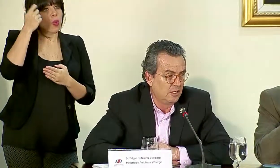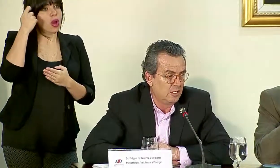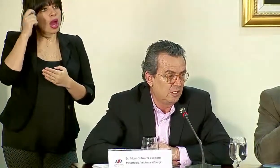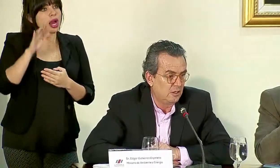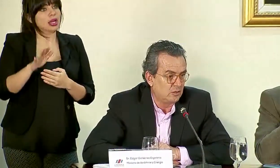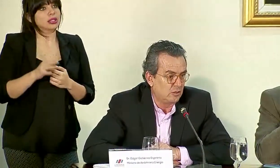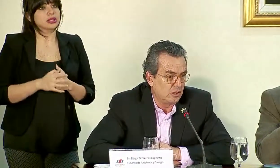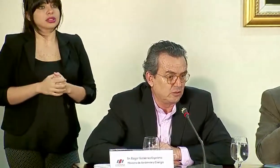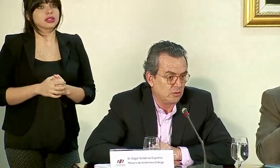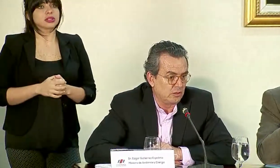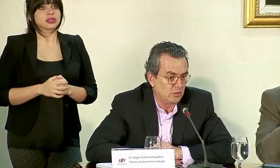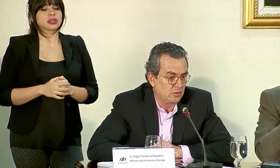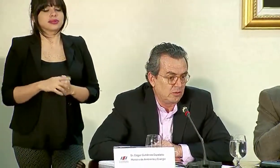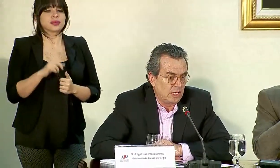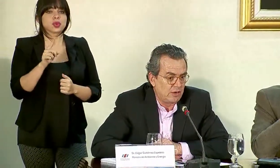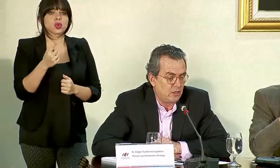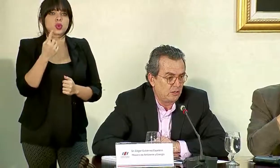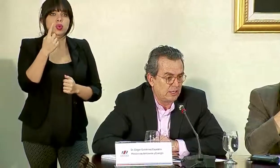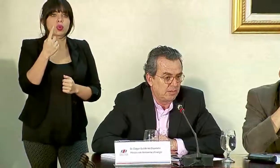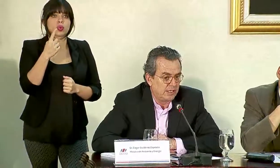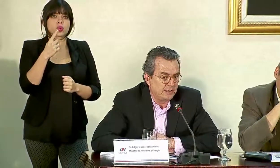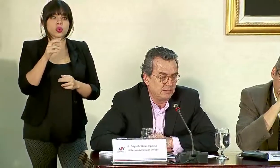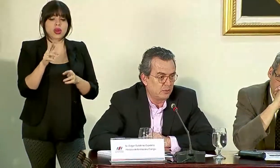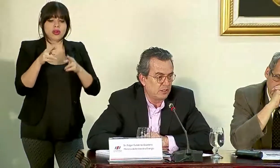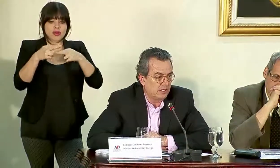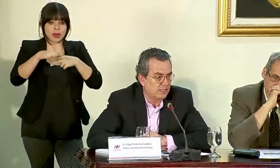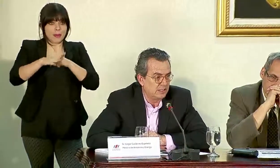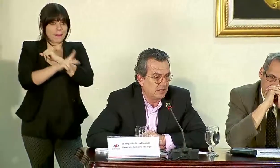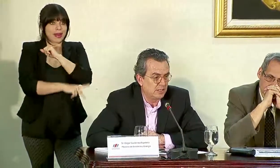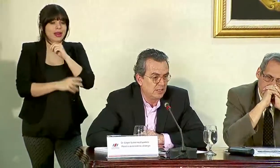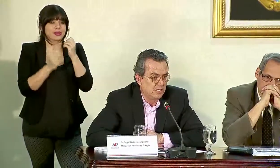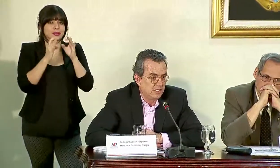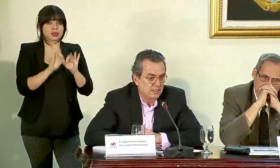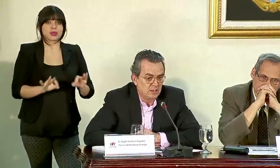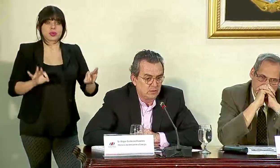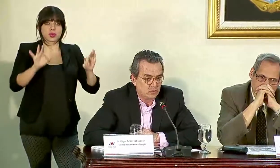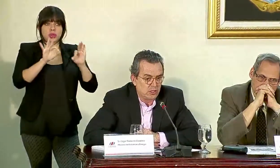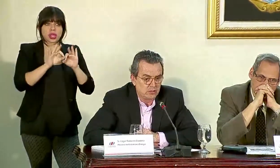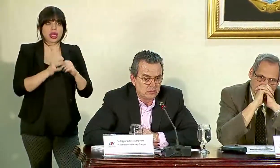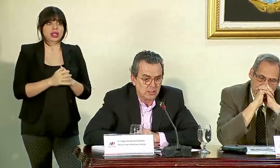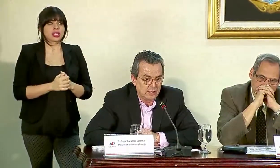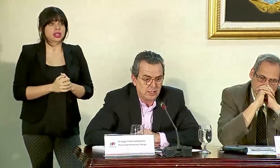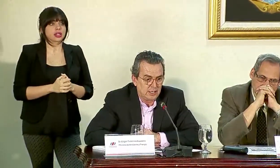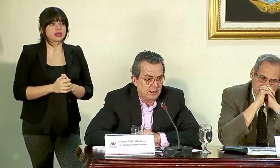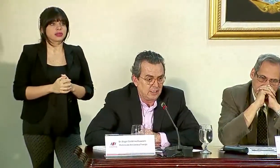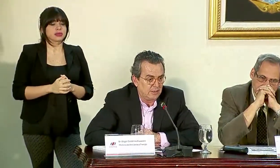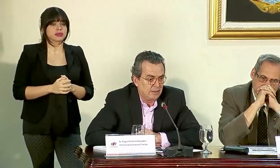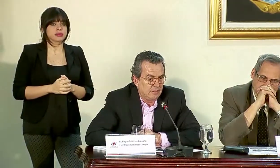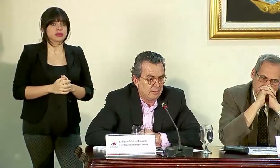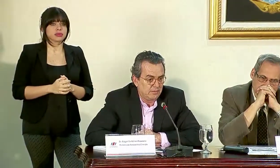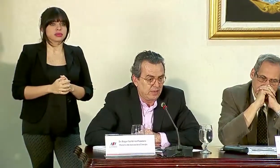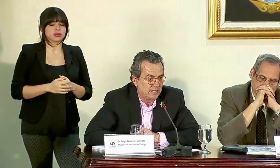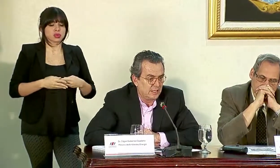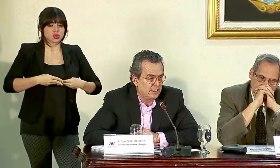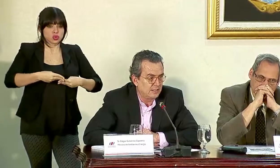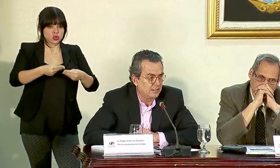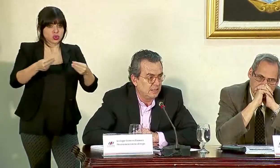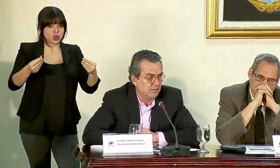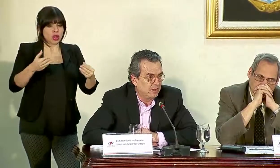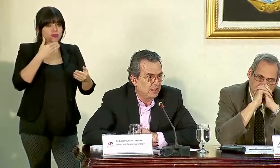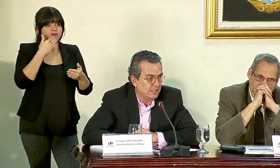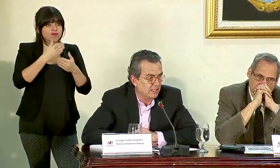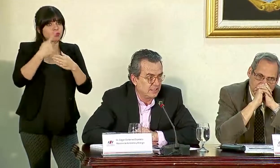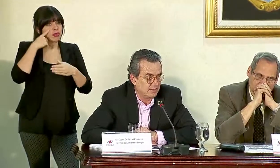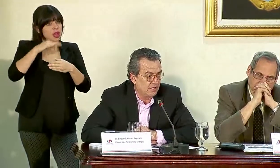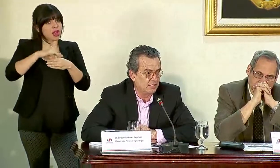una región del país importantísima, con suelos fértiles,